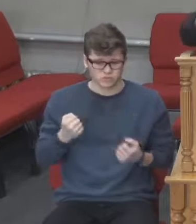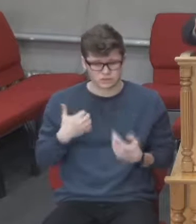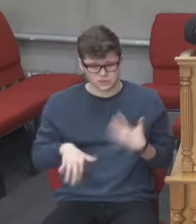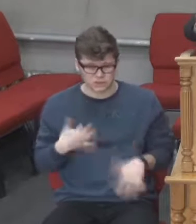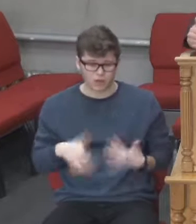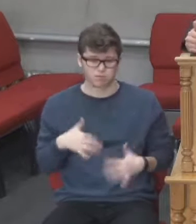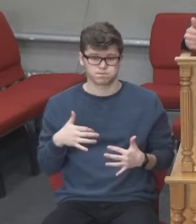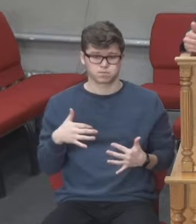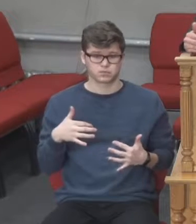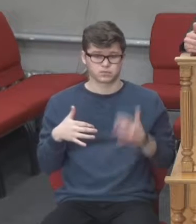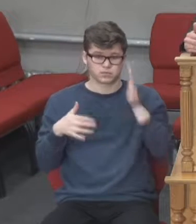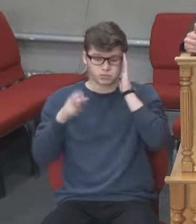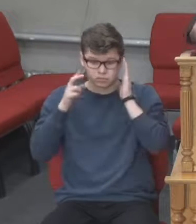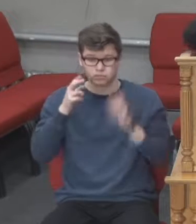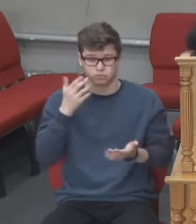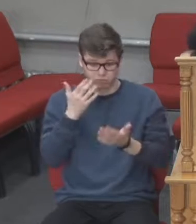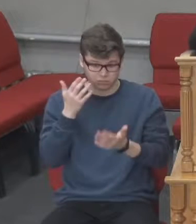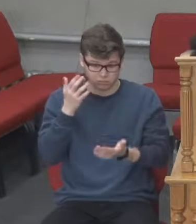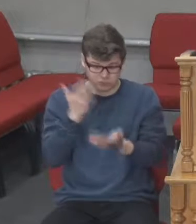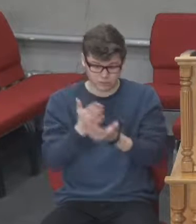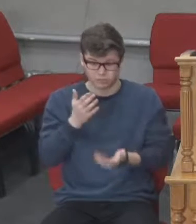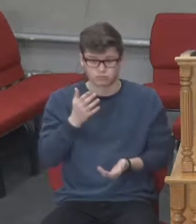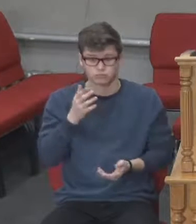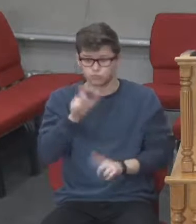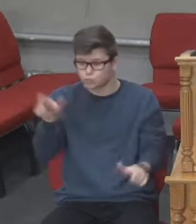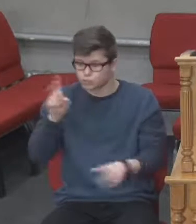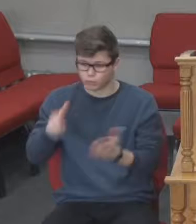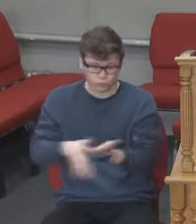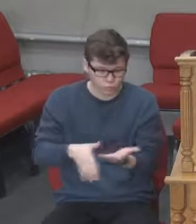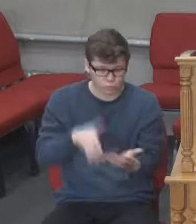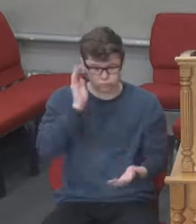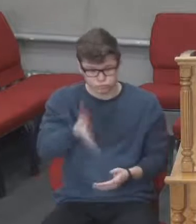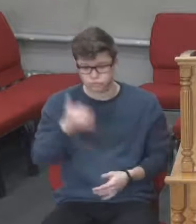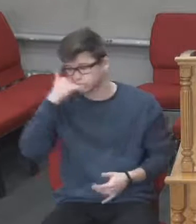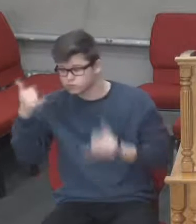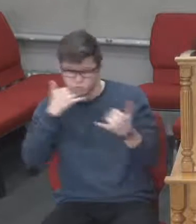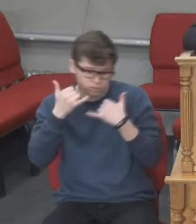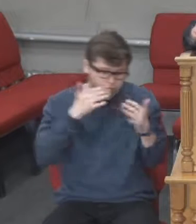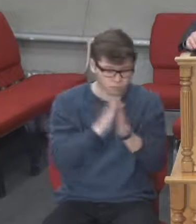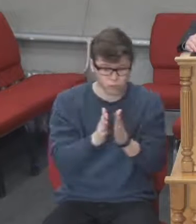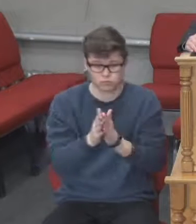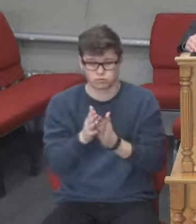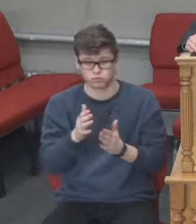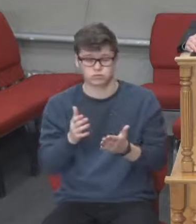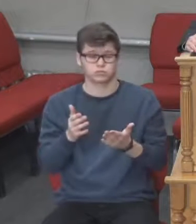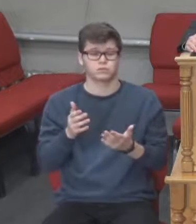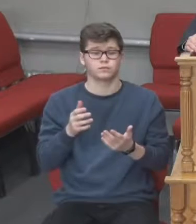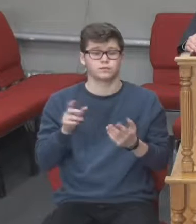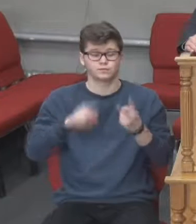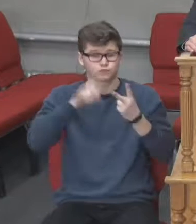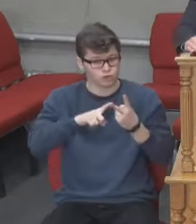Є люди, які готові вам допомогти, але не лякайтеся, будь ласка. Друге, моліться.